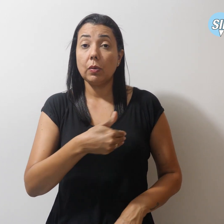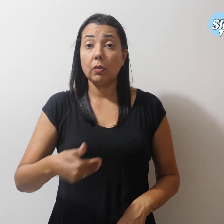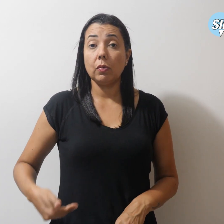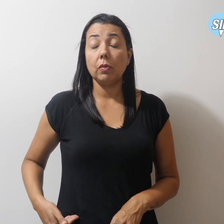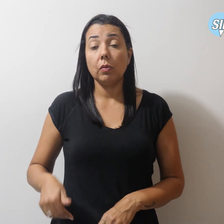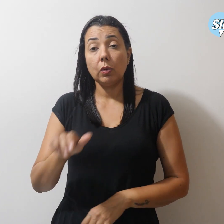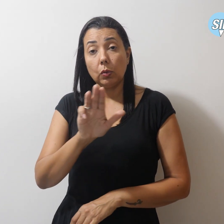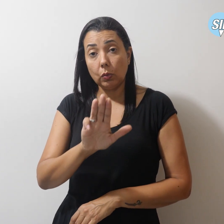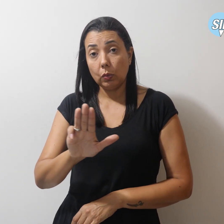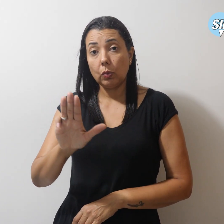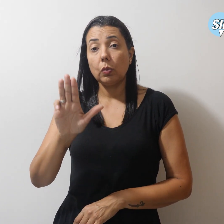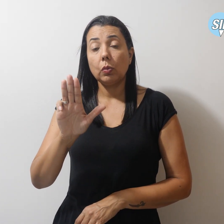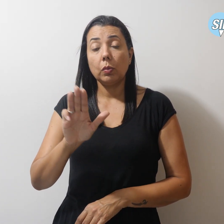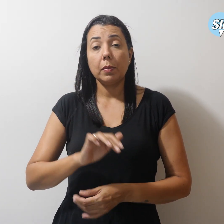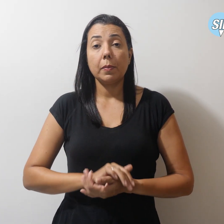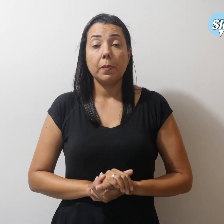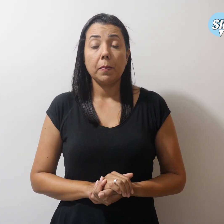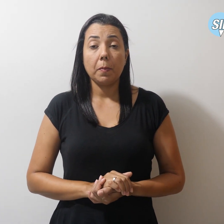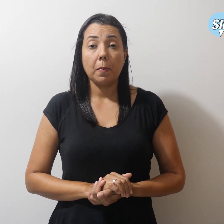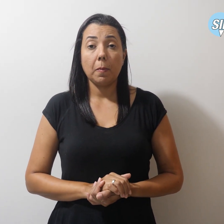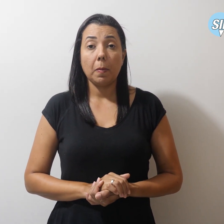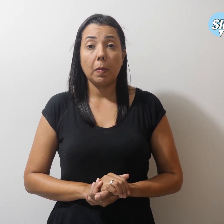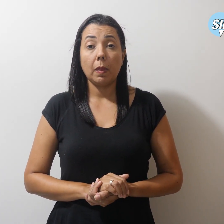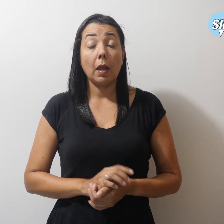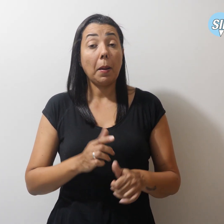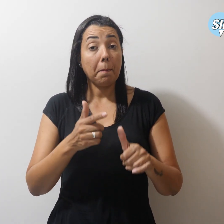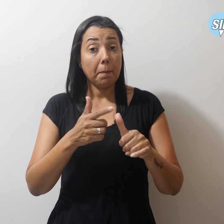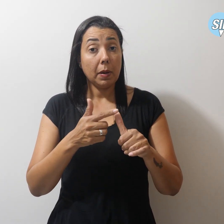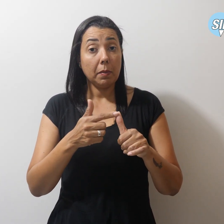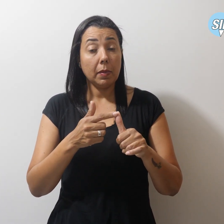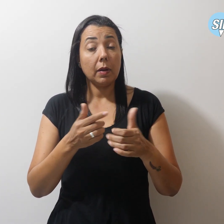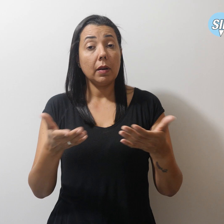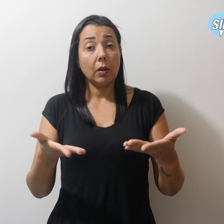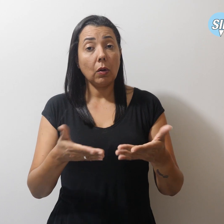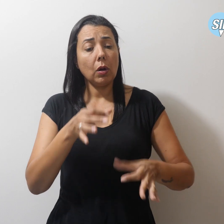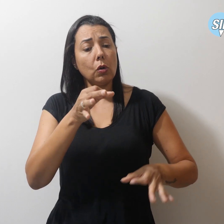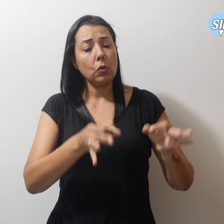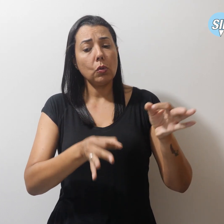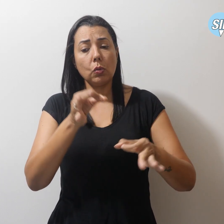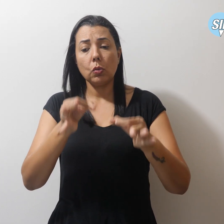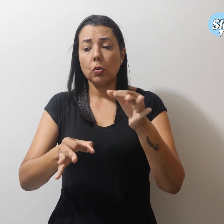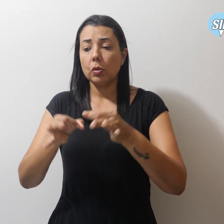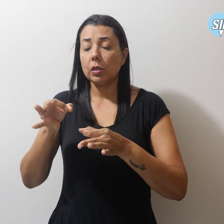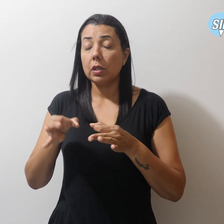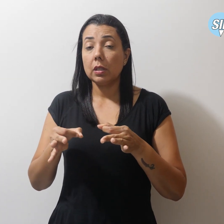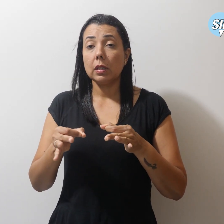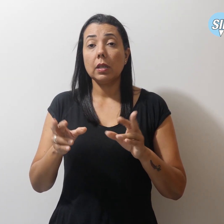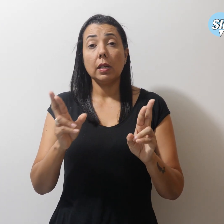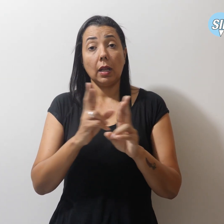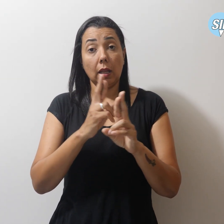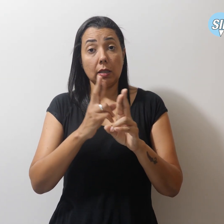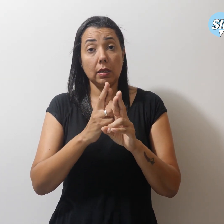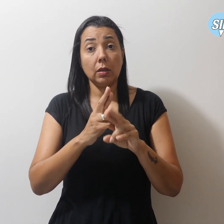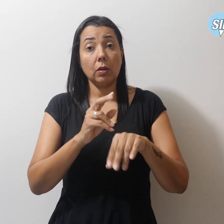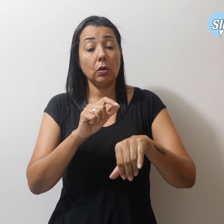Inácio Lula da Silva, sua primeira sessão de julgamento, entre 9h e 13h,